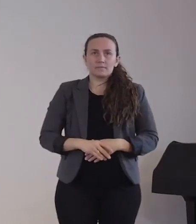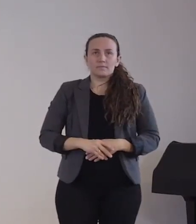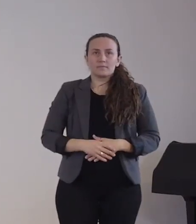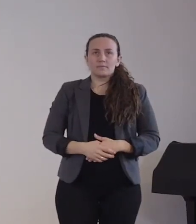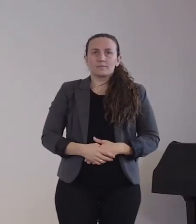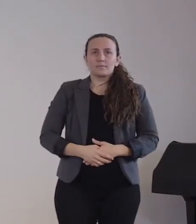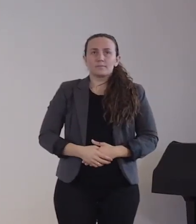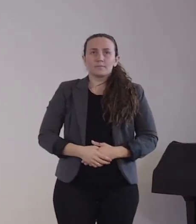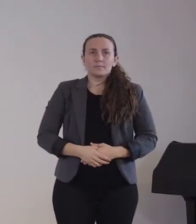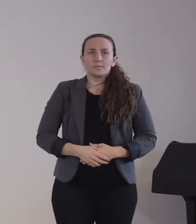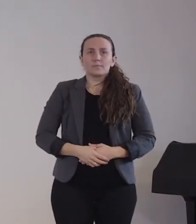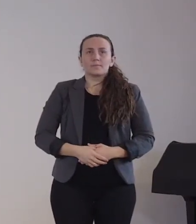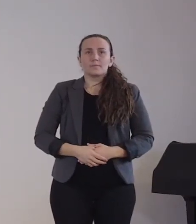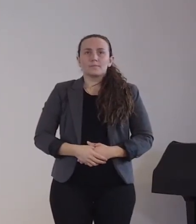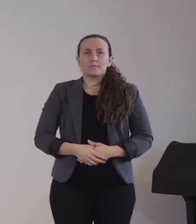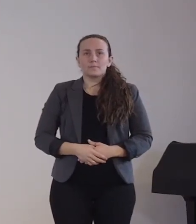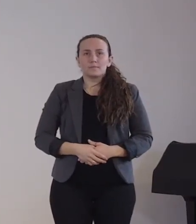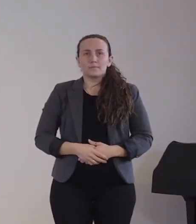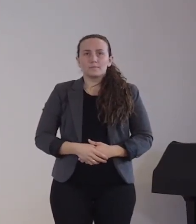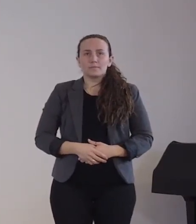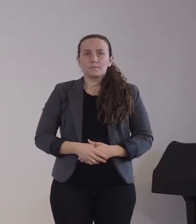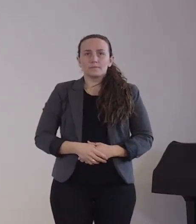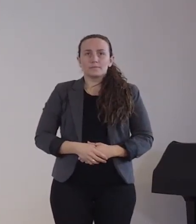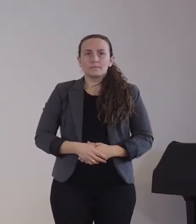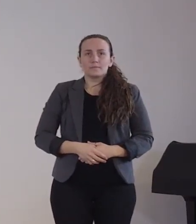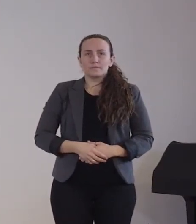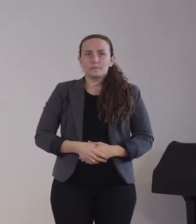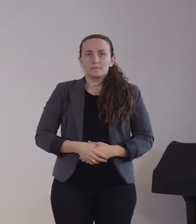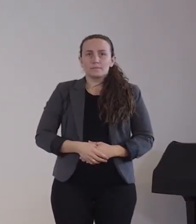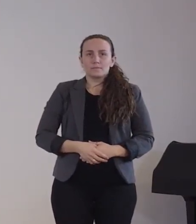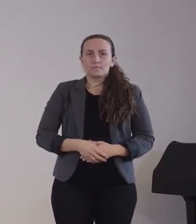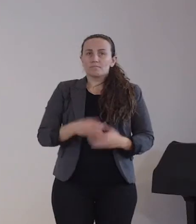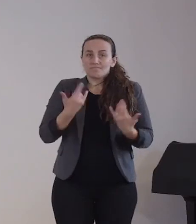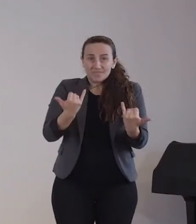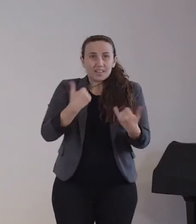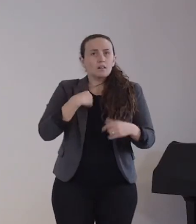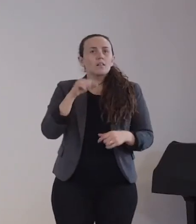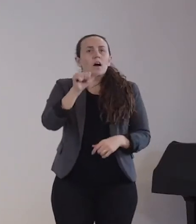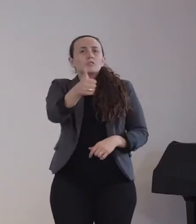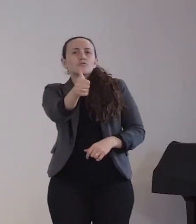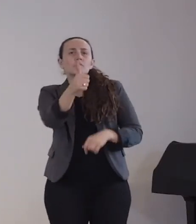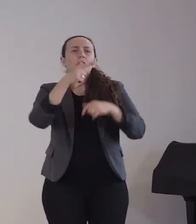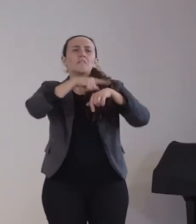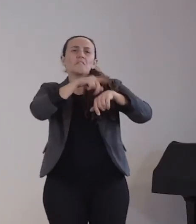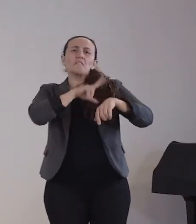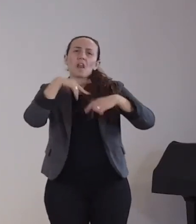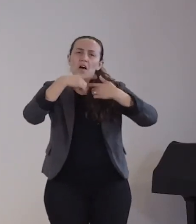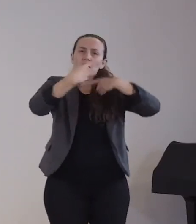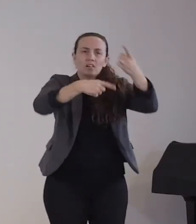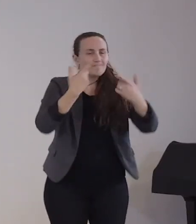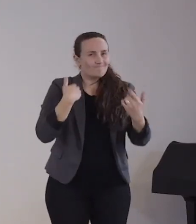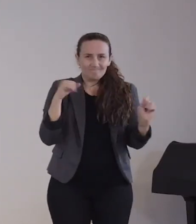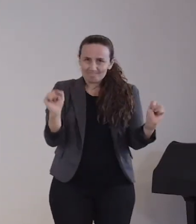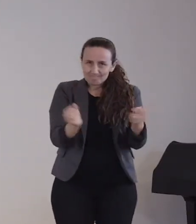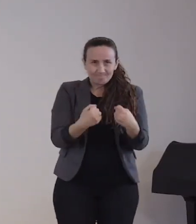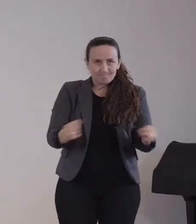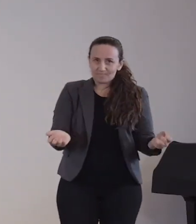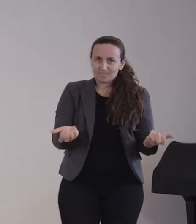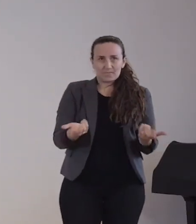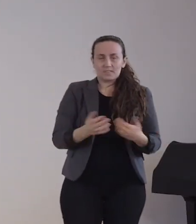nicht abzusehen, inwieweit Langzeitfolgen nach einer Covid-Infektion auftreten.